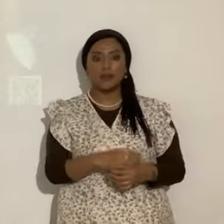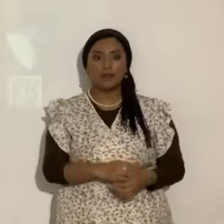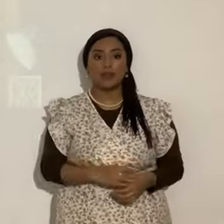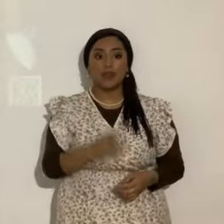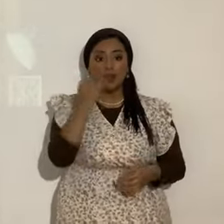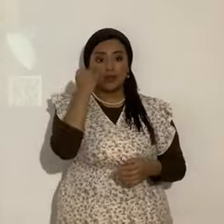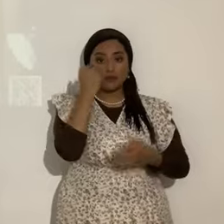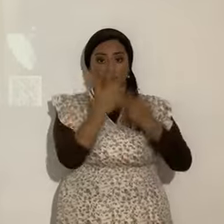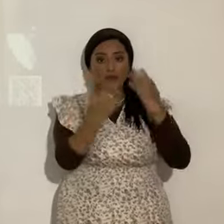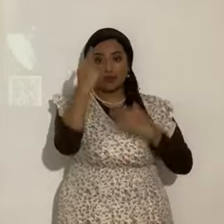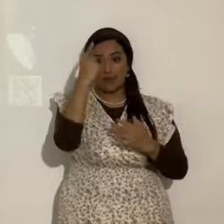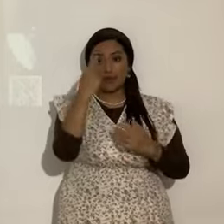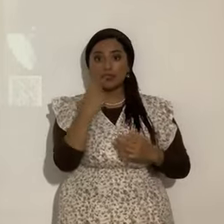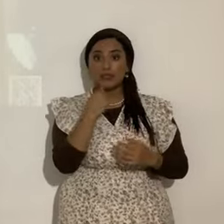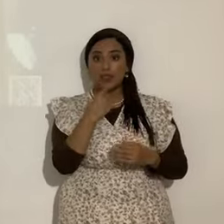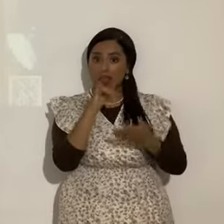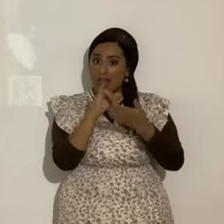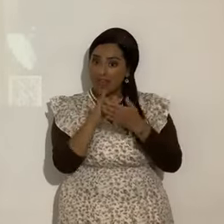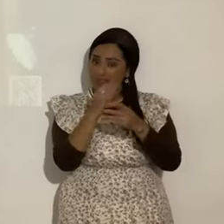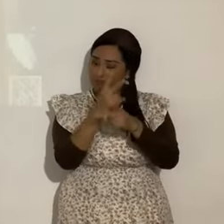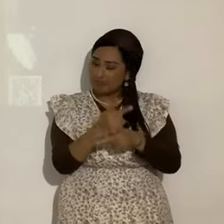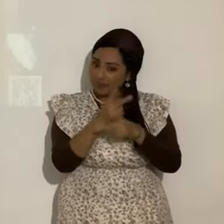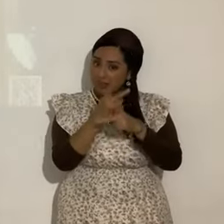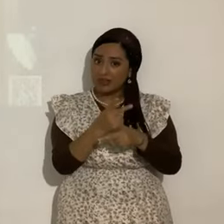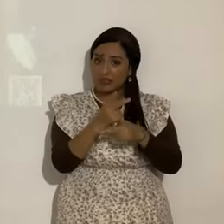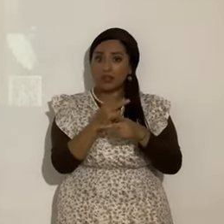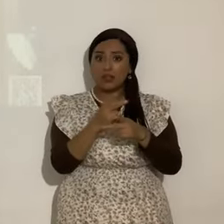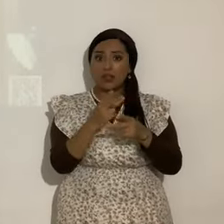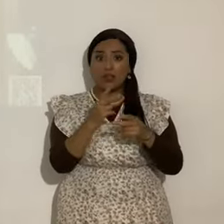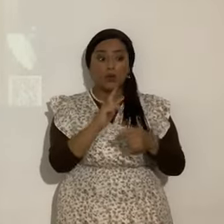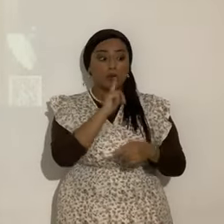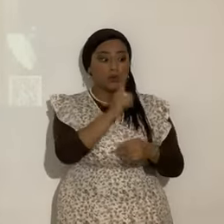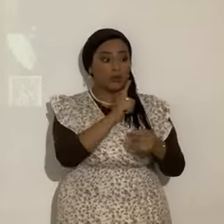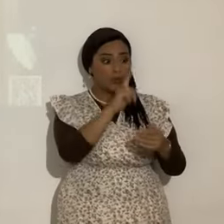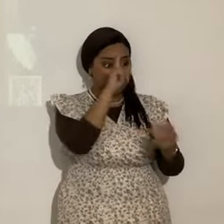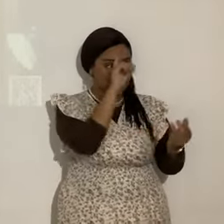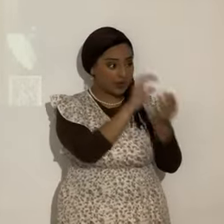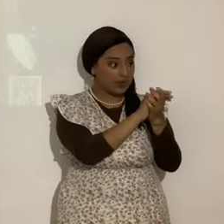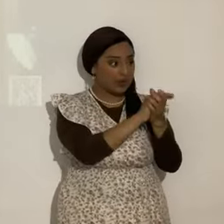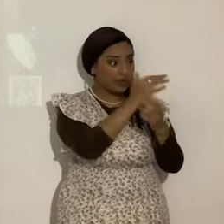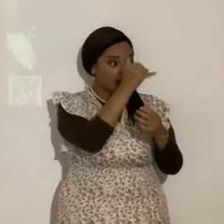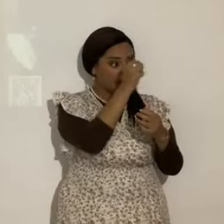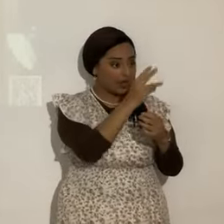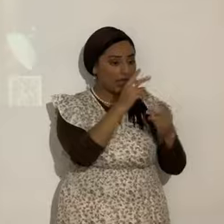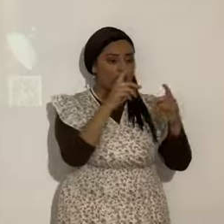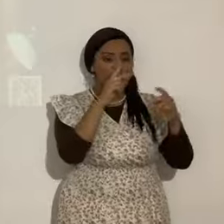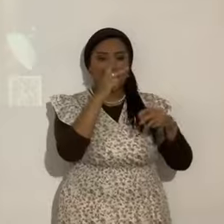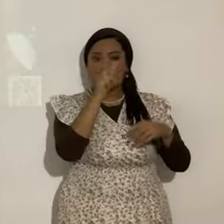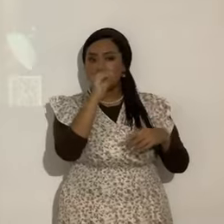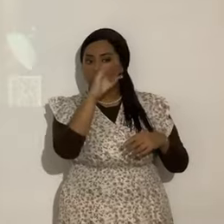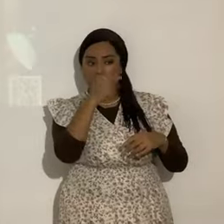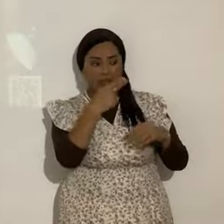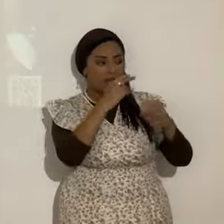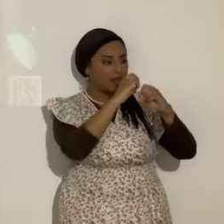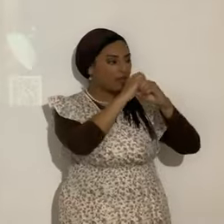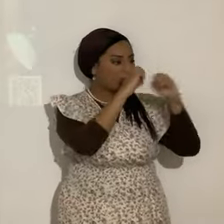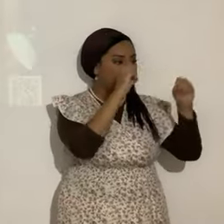alguien dice, ahí sale lo grave de volverse, de ya de ser un verdadero mesiánico, sin cábalas, sin takanos rabínicas, sin nada de eso,